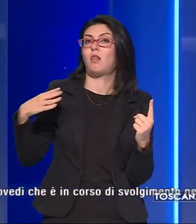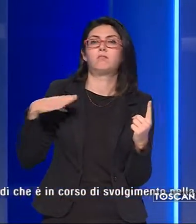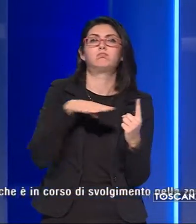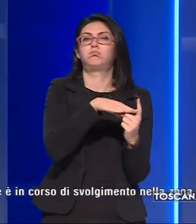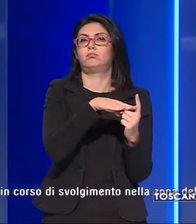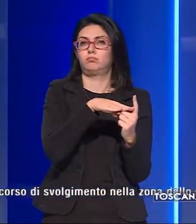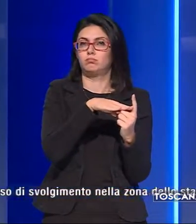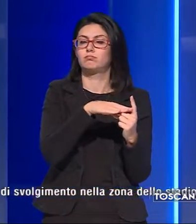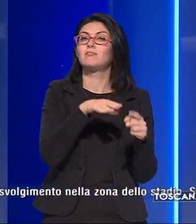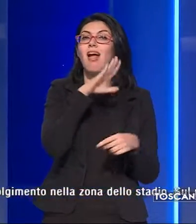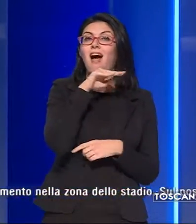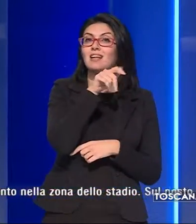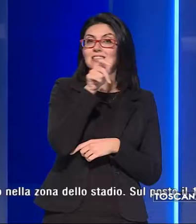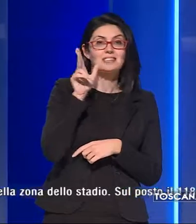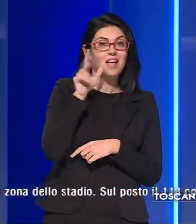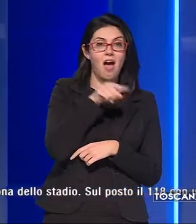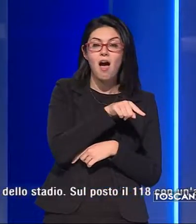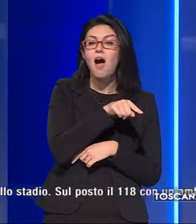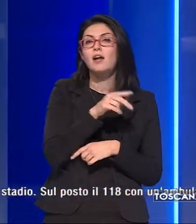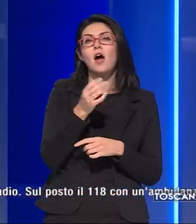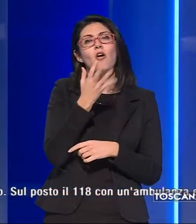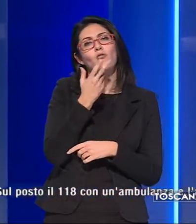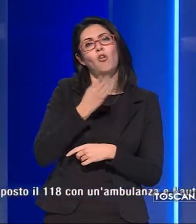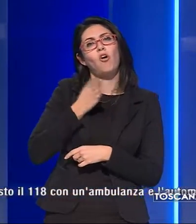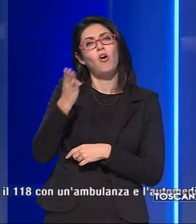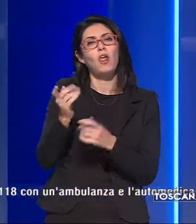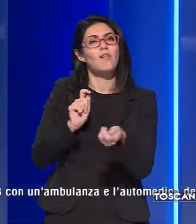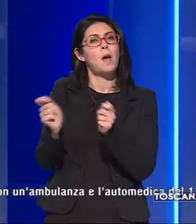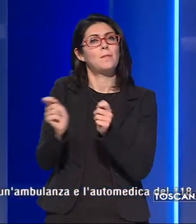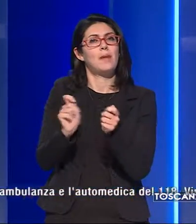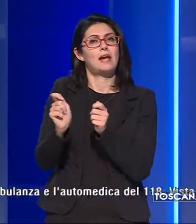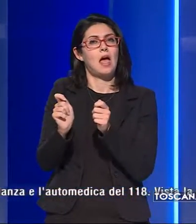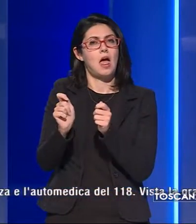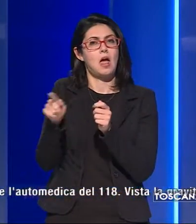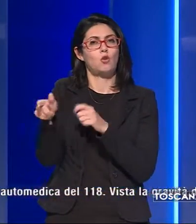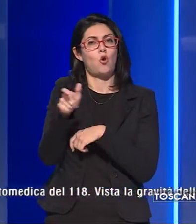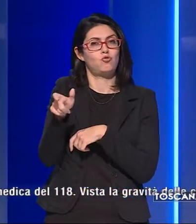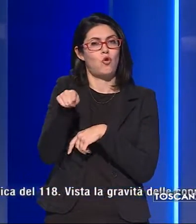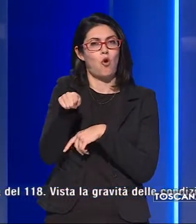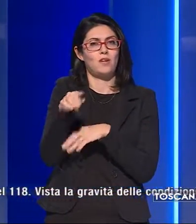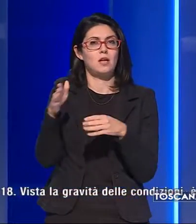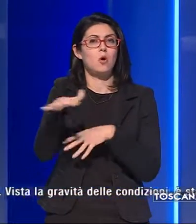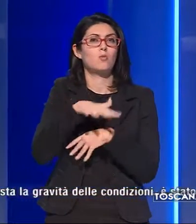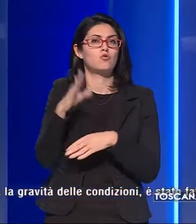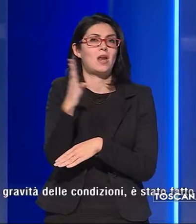'anziana si stava recando al mercato settimanale del giovedì, nella zona dello stadio.